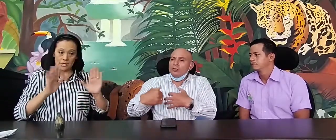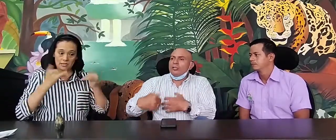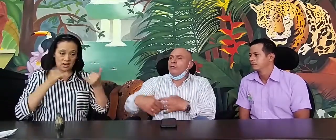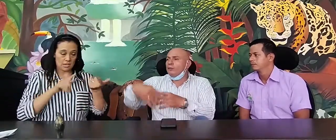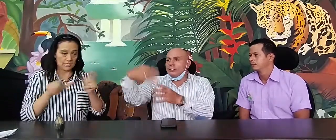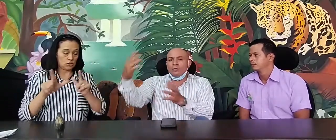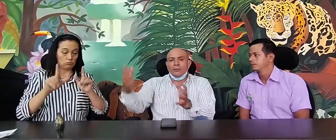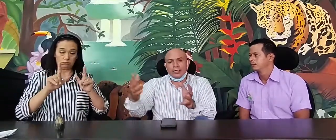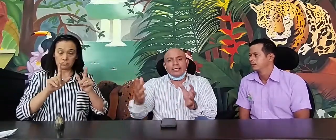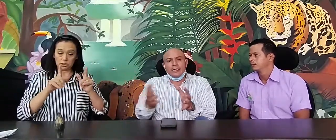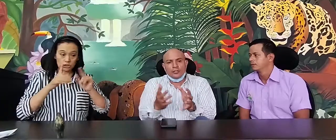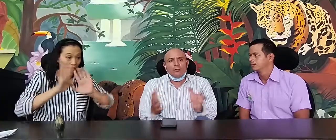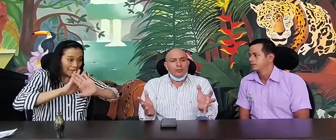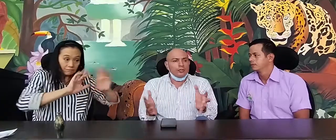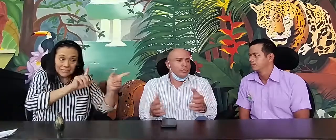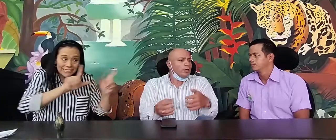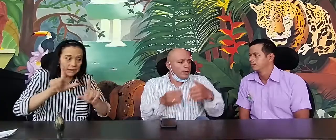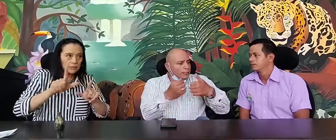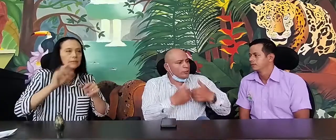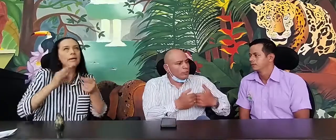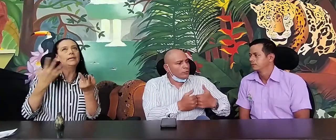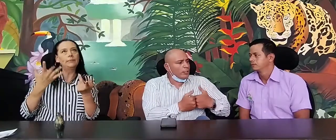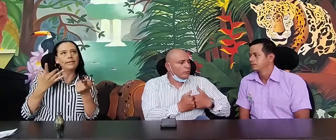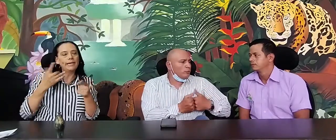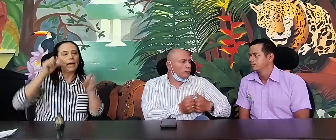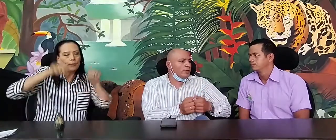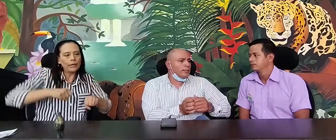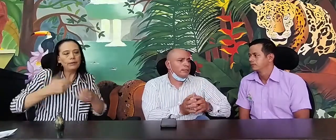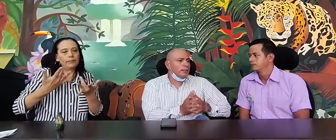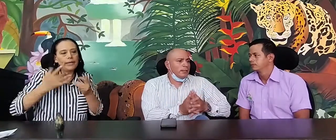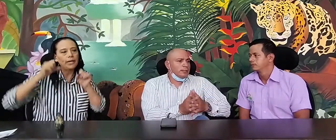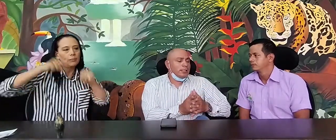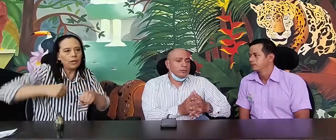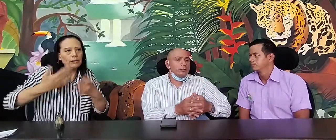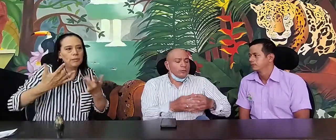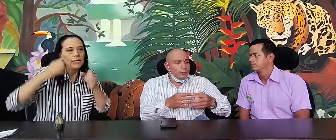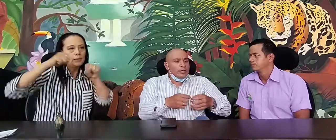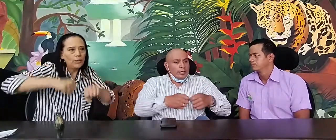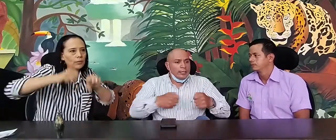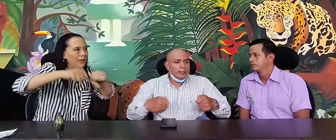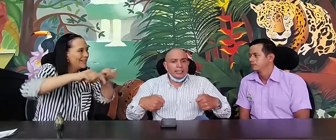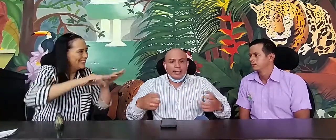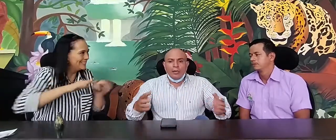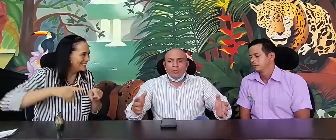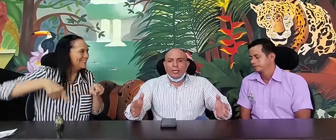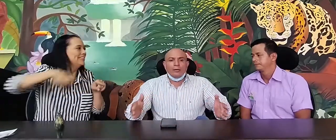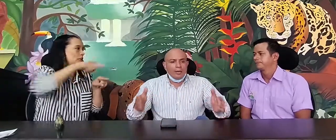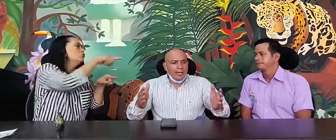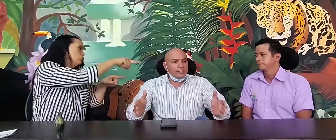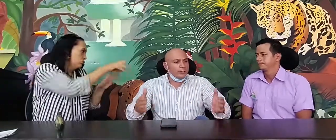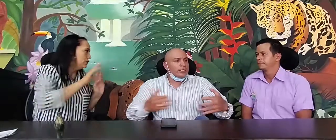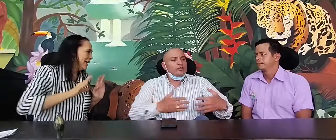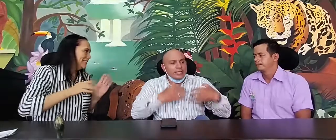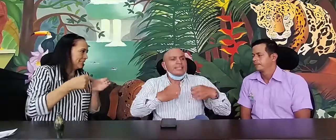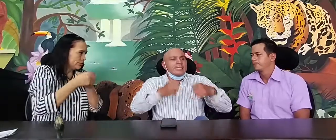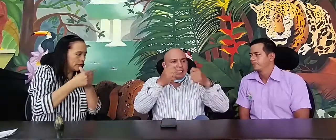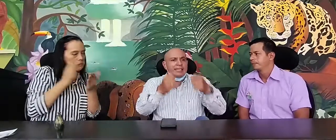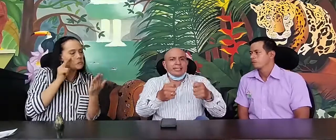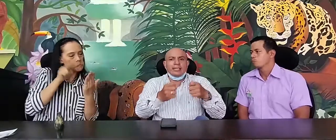último filtro porque se han hecho muchos. Entre otras cosas, como ustedes, ¿cierto?, donde se han dejado claras las acciones que ustedes quieren que se